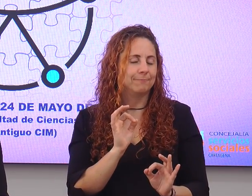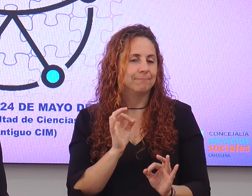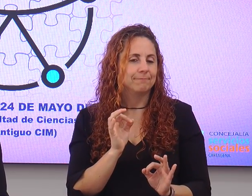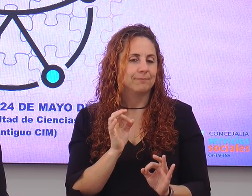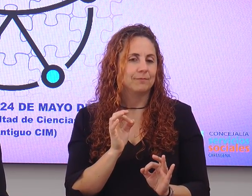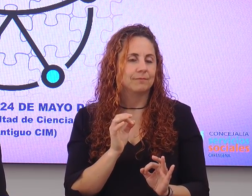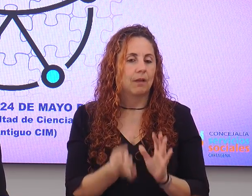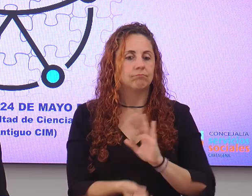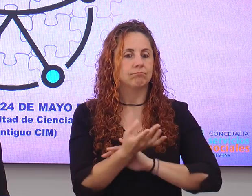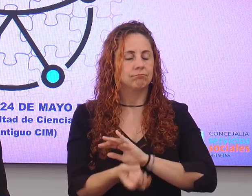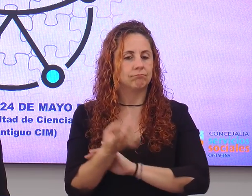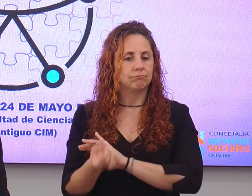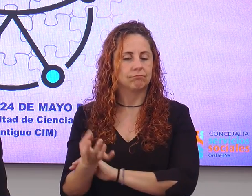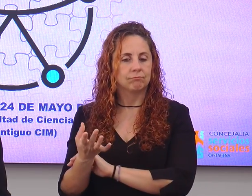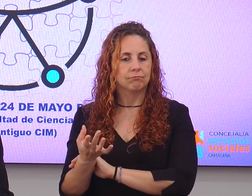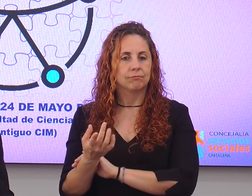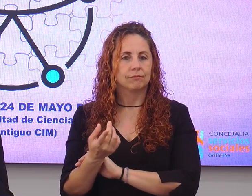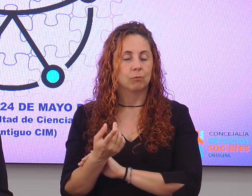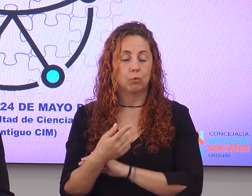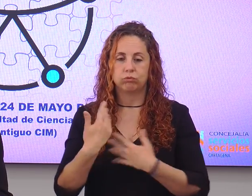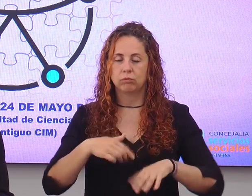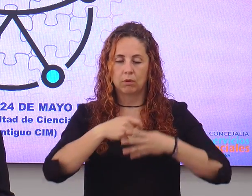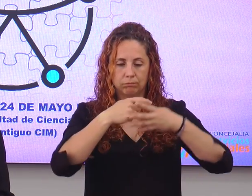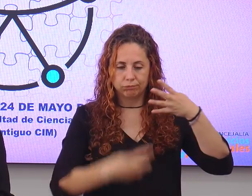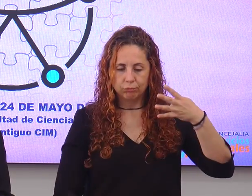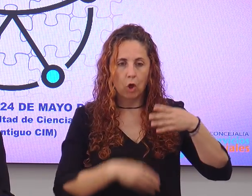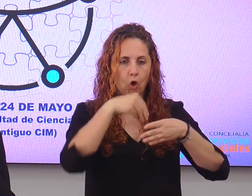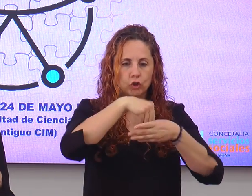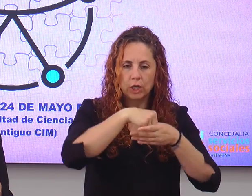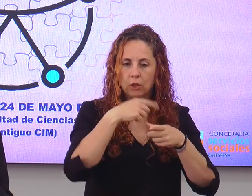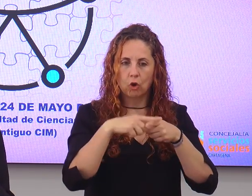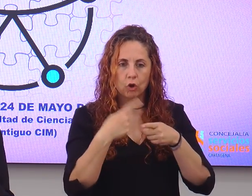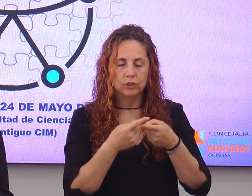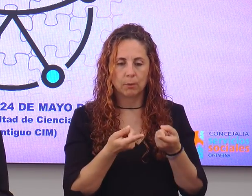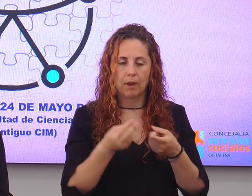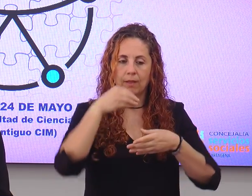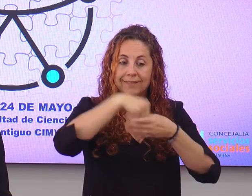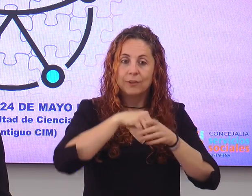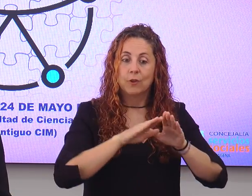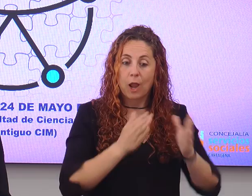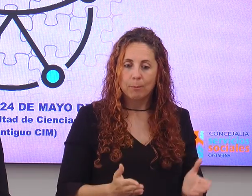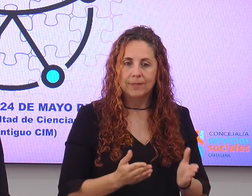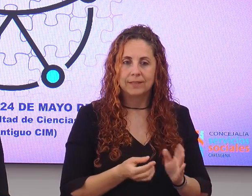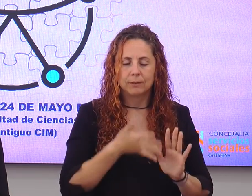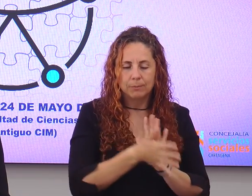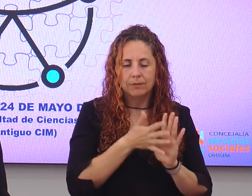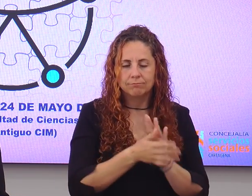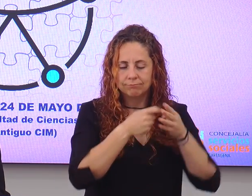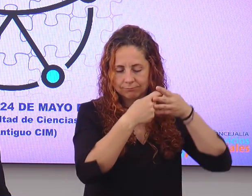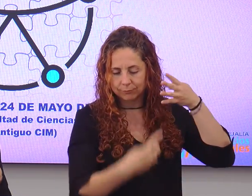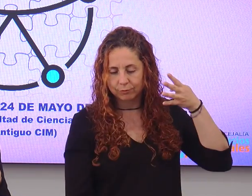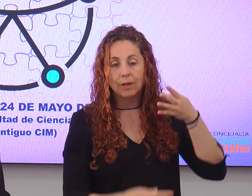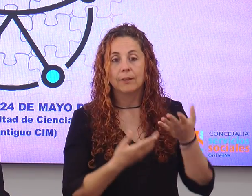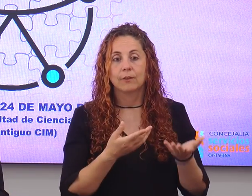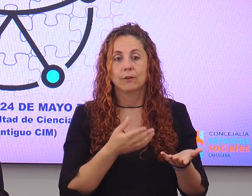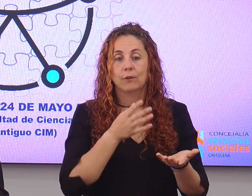surgido una gran cantidad de contenidos para formar parte de estas jornadas, que,